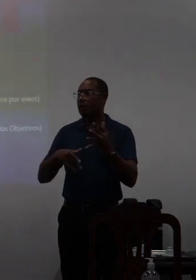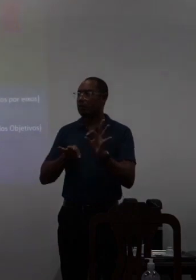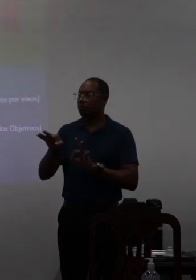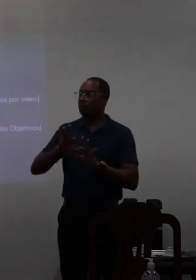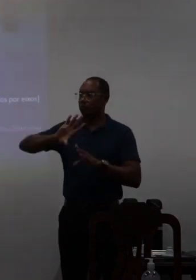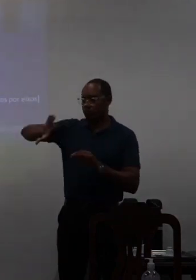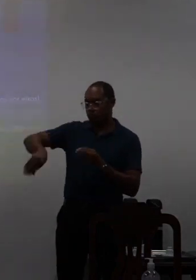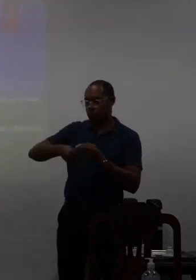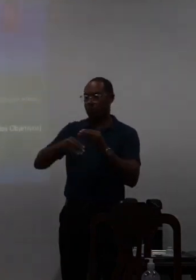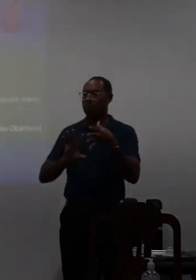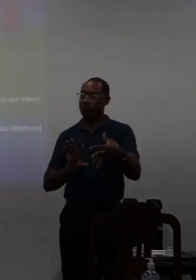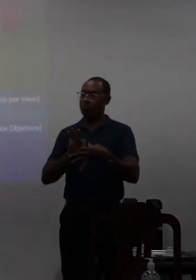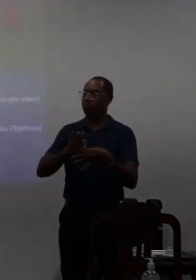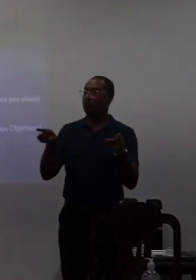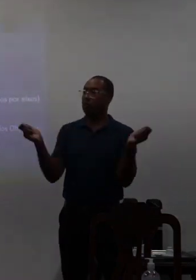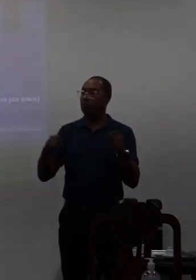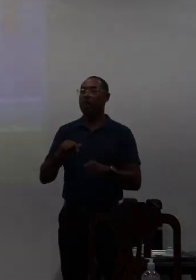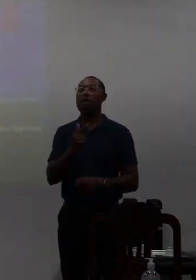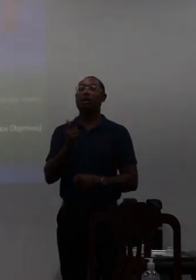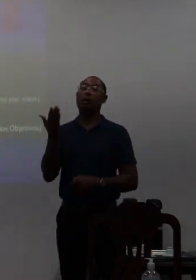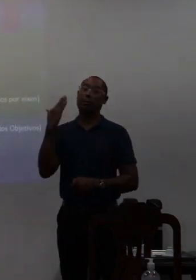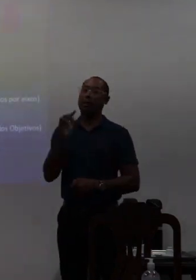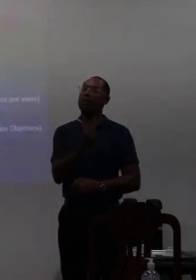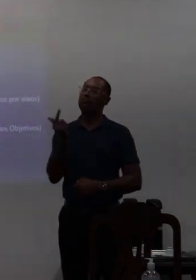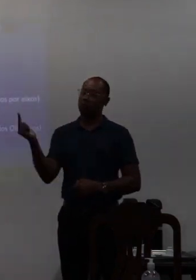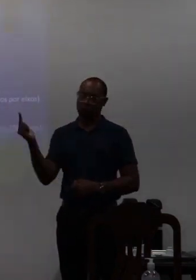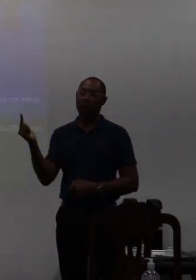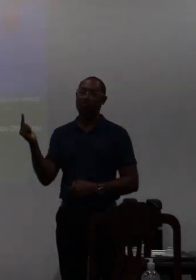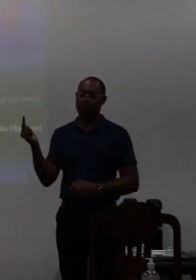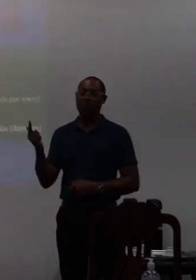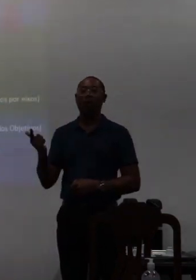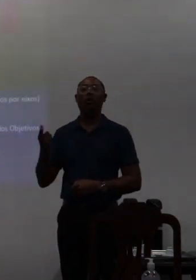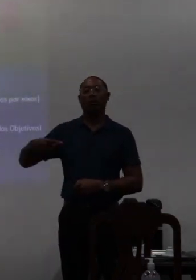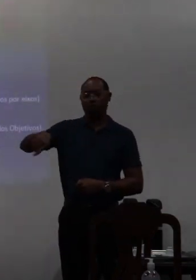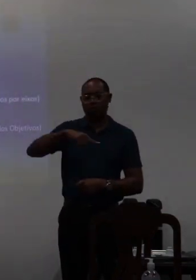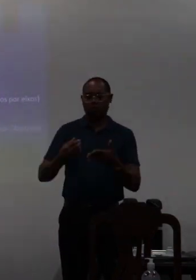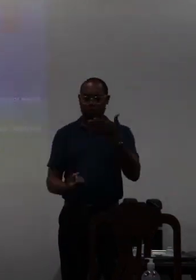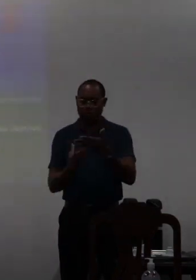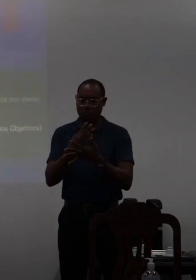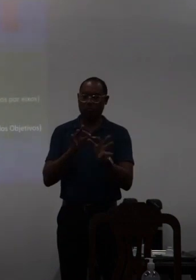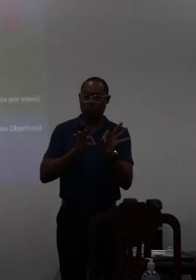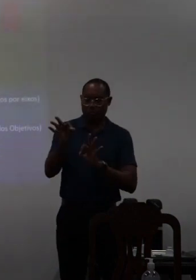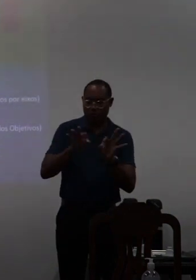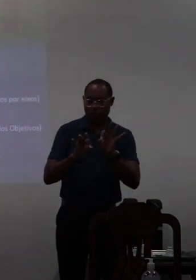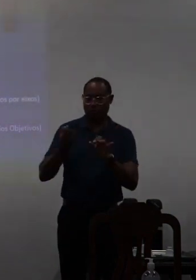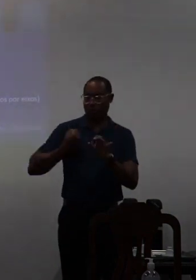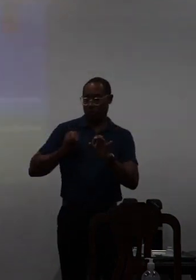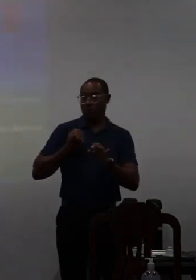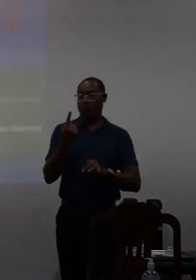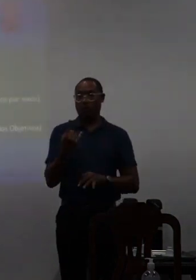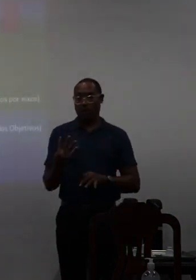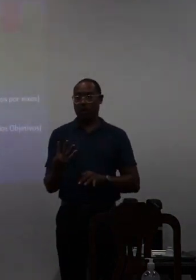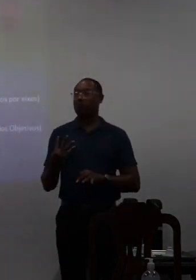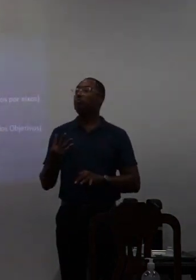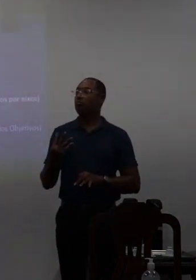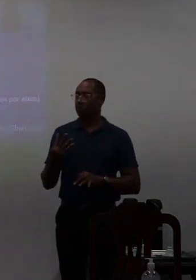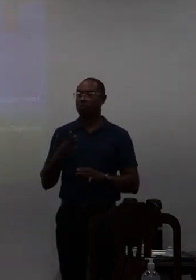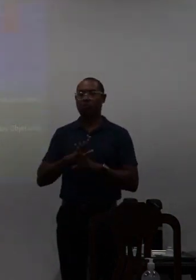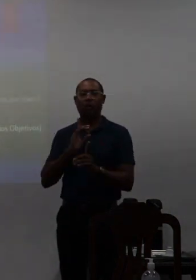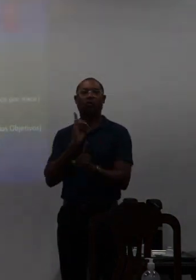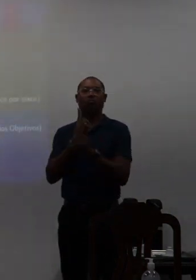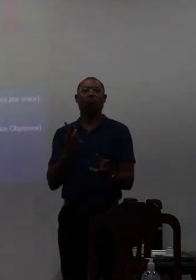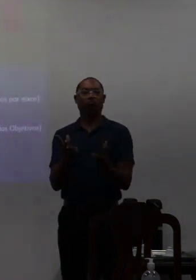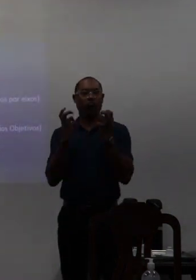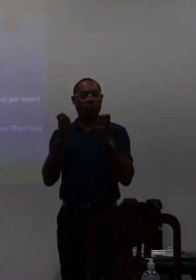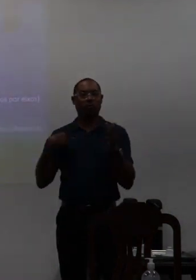fazer a regulação que anteriormente não se tinha tá certo então o que nós construímos no capítulo 14 foi após identificar